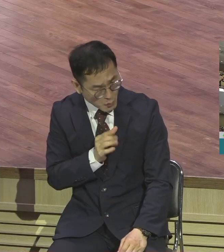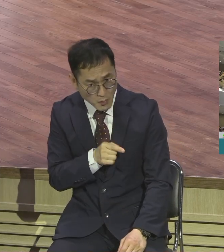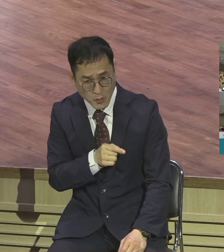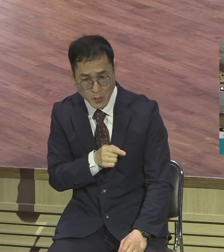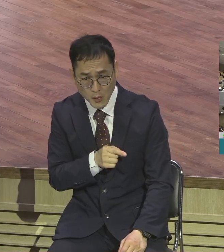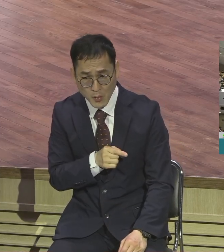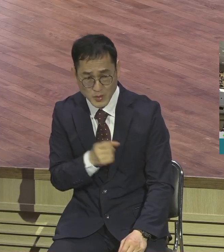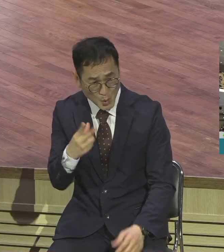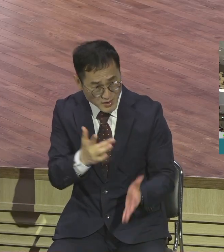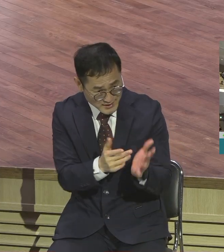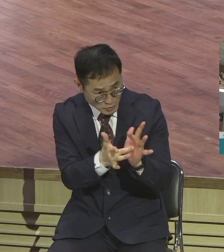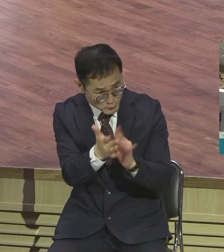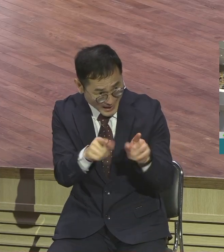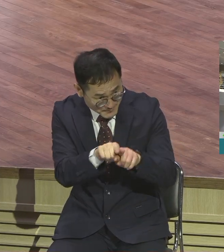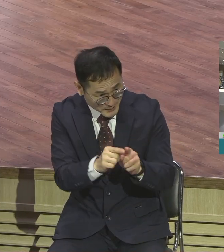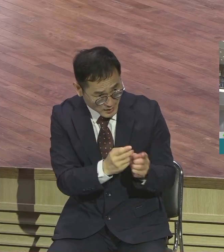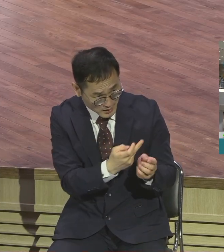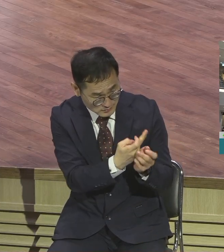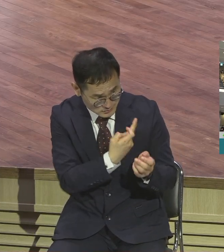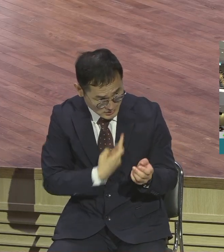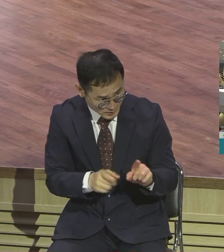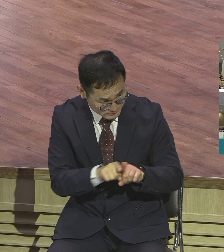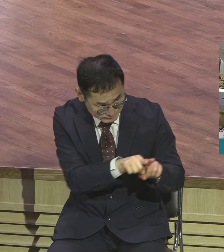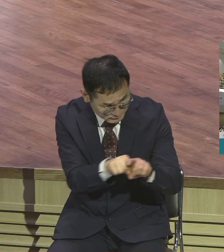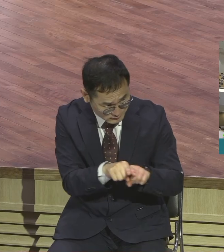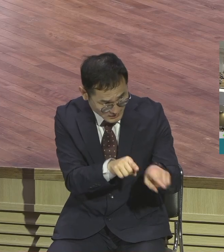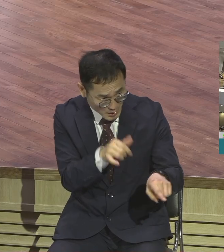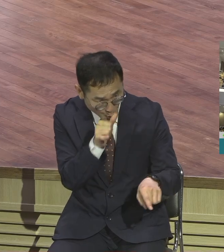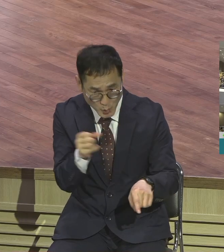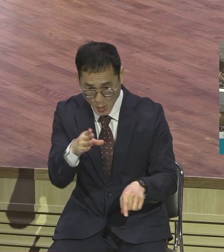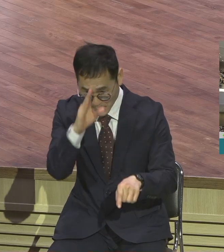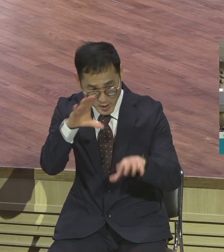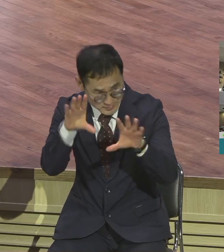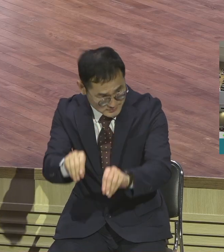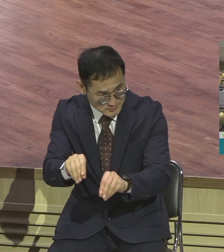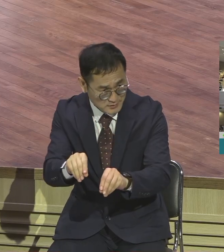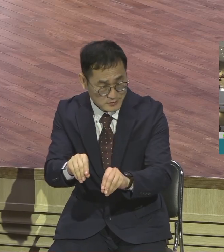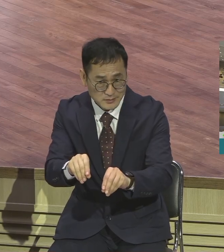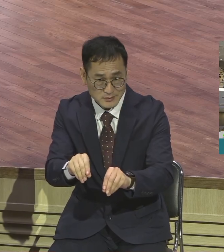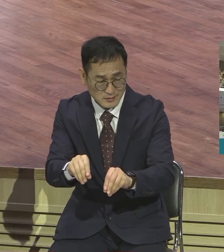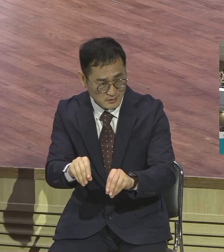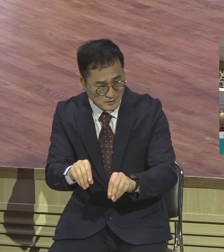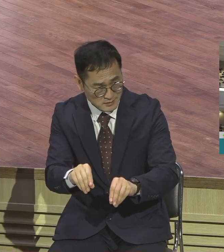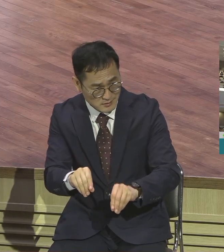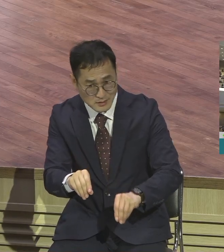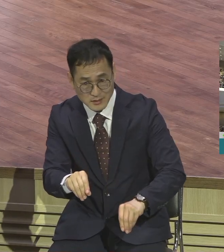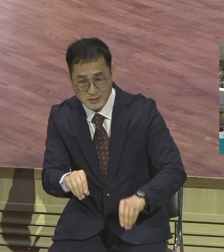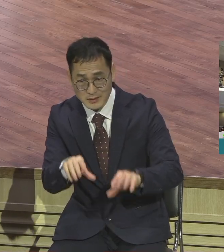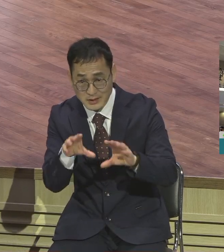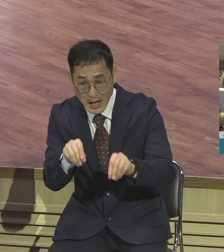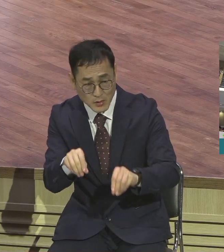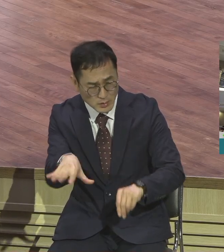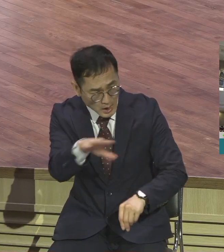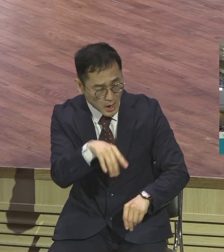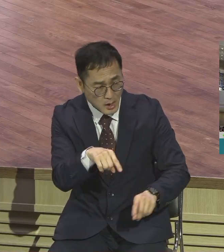줄도 알고 또 병난 사람이 그들과 함께 서 있는 것을 보고 비난할 말이 없는지라 그랬다